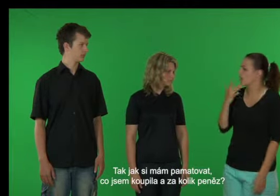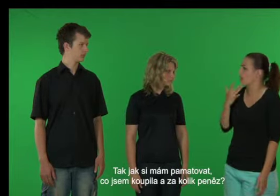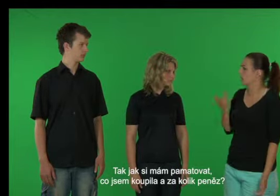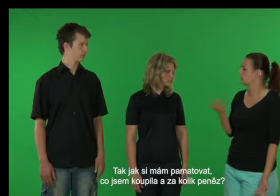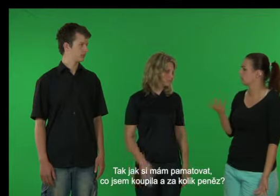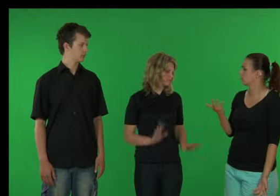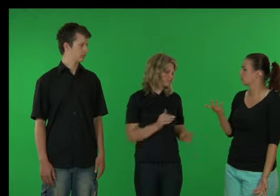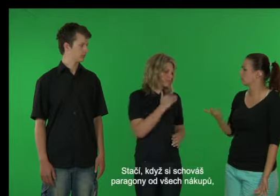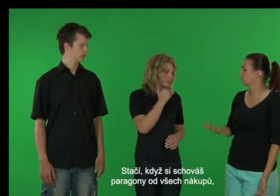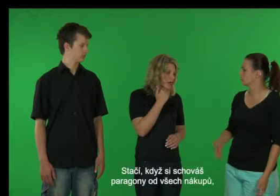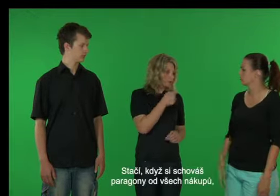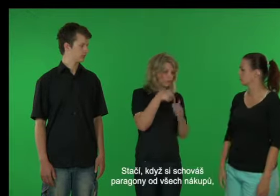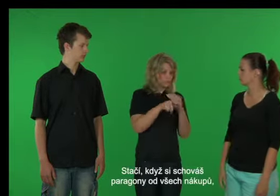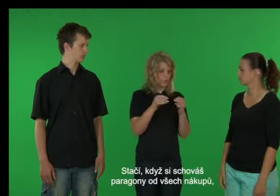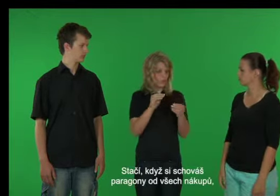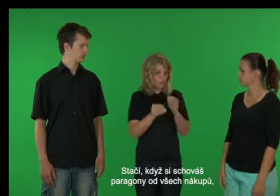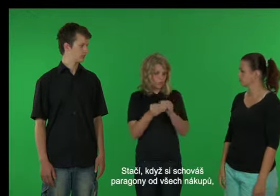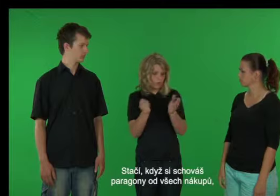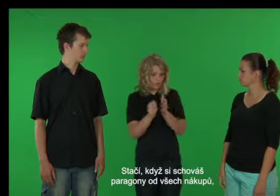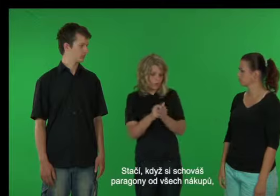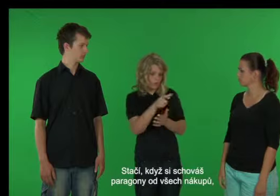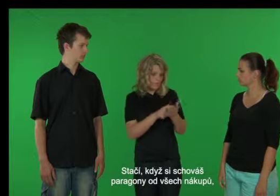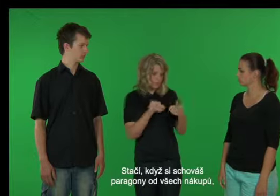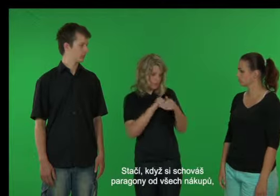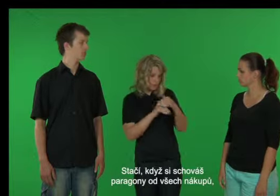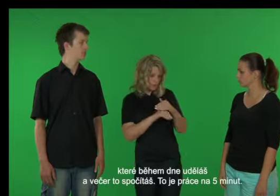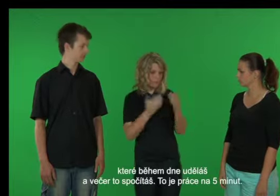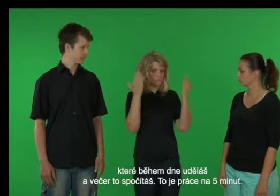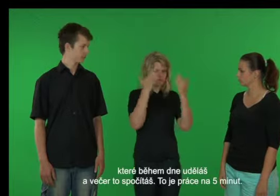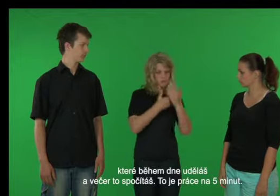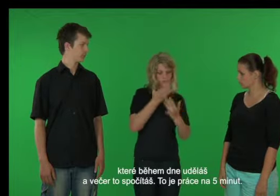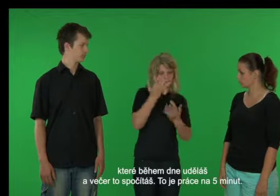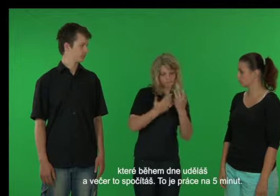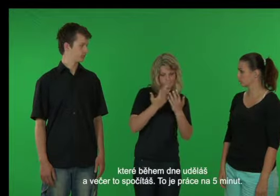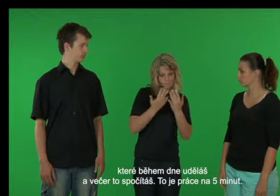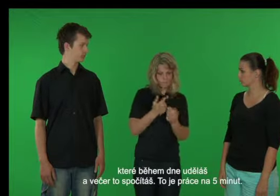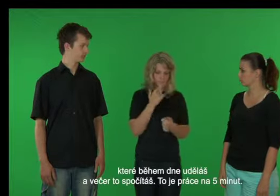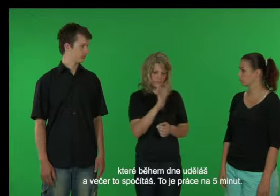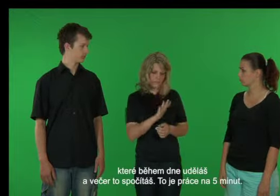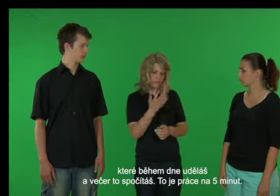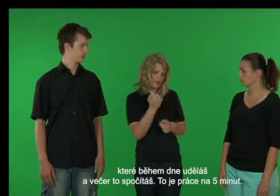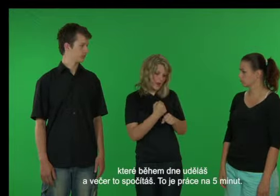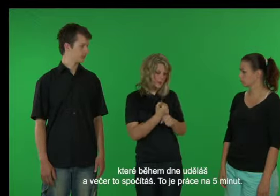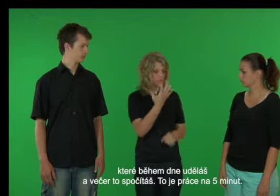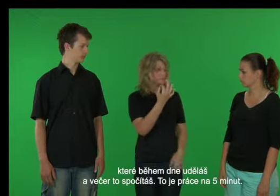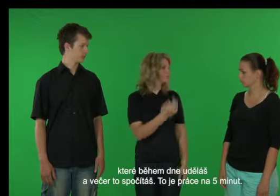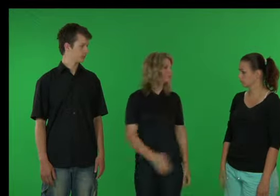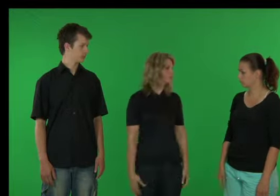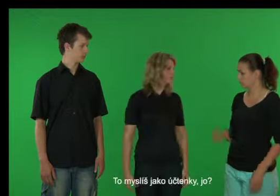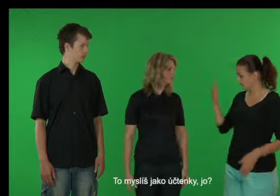budu zapisovat, tak jak se mám pamatovat, co jsem koupil za kolik peněz. Stačí, když si schováš paragony od všech nákupů, které během dne uděláš a večer to spočítáš, to je na